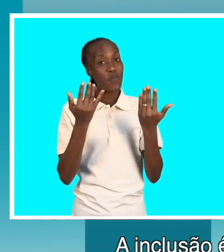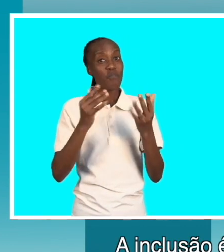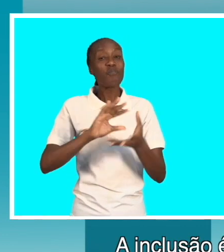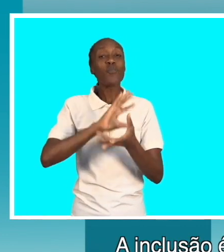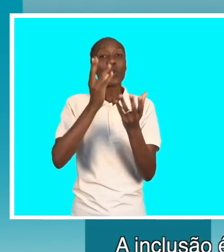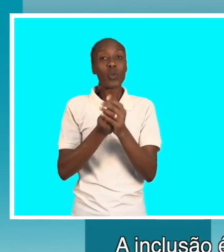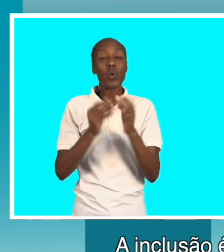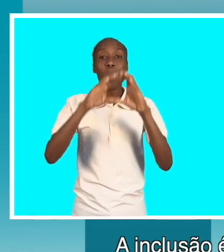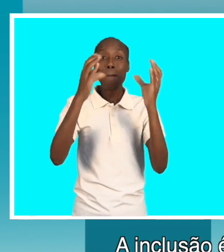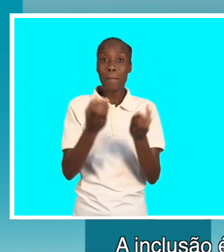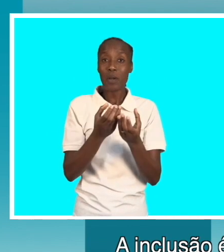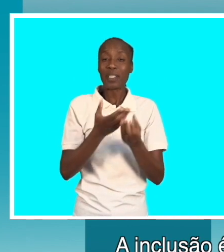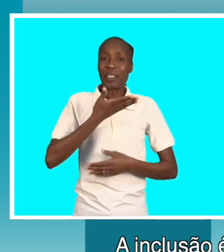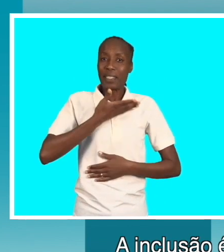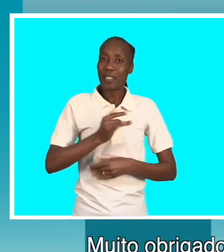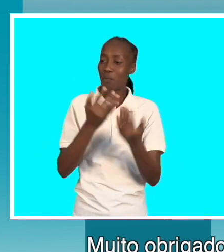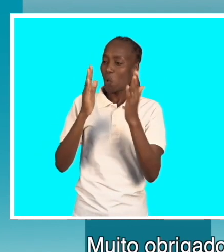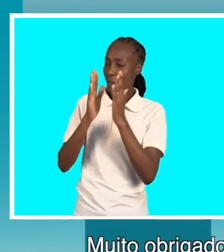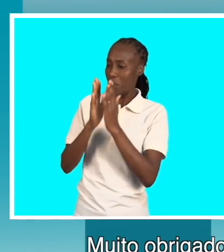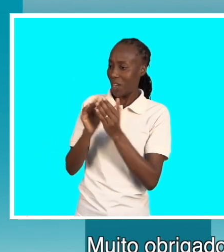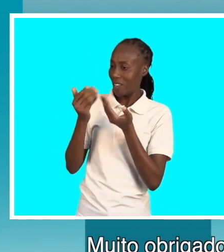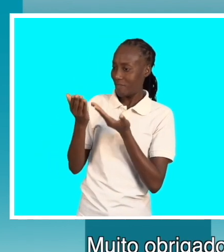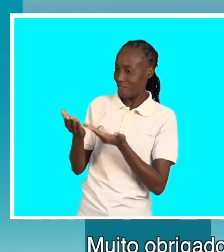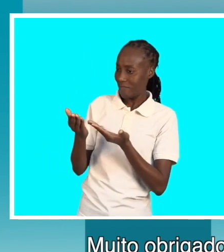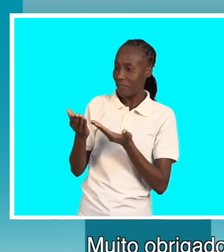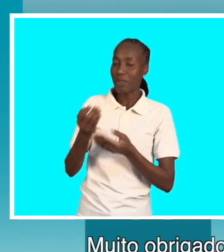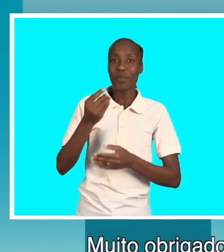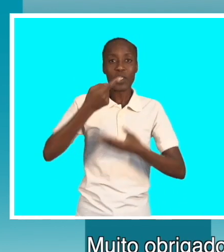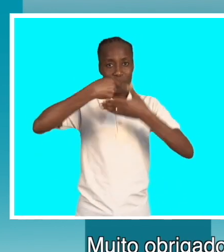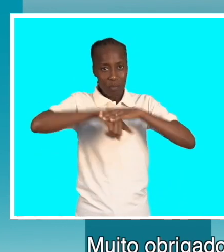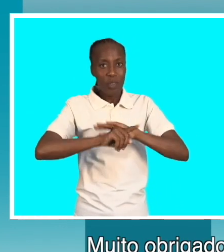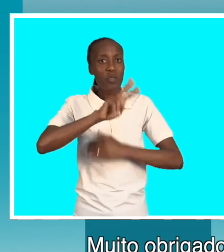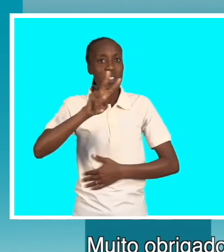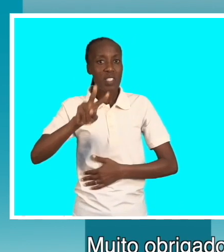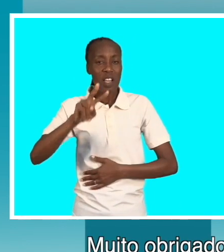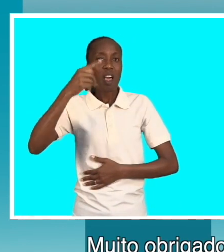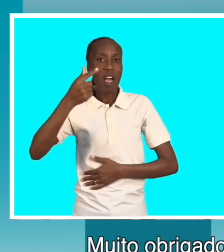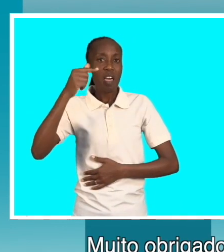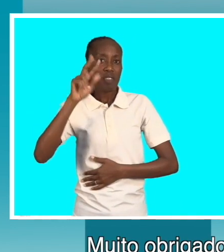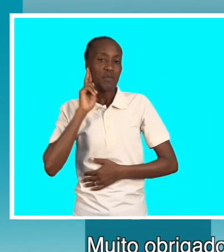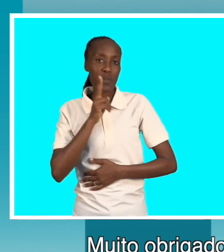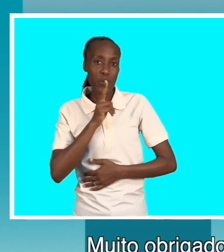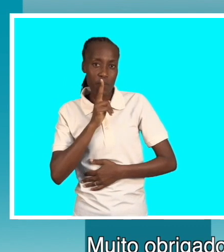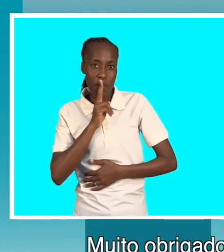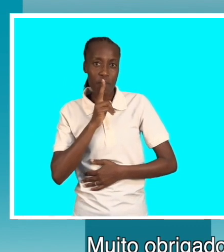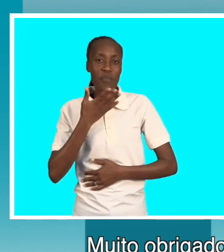em relação das pessoas com deficiência muito obrigado por termos visitados e conhecer um pouco daquilo que nós